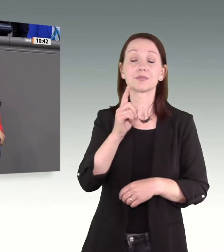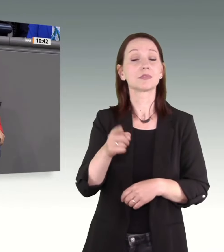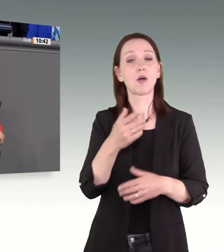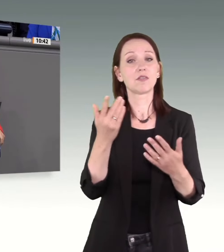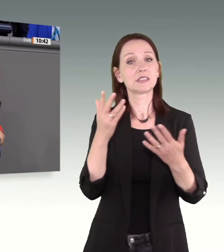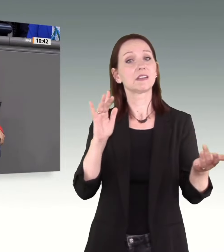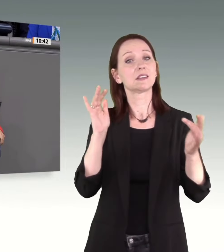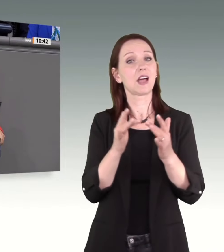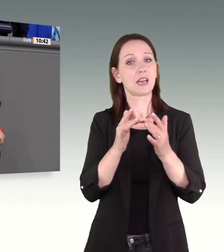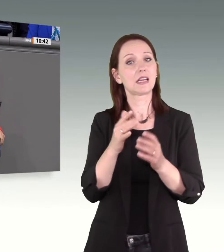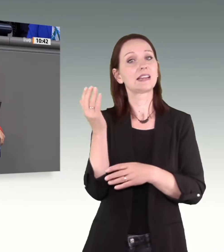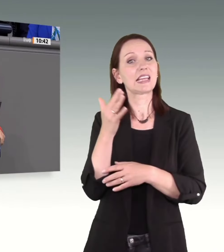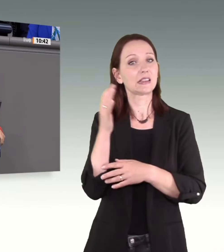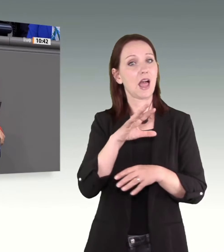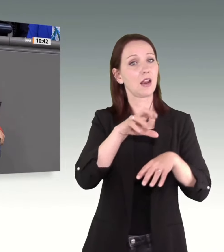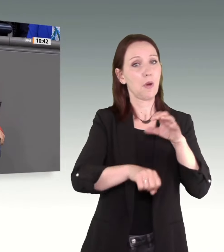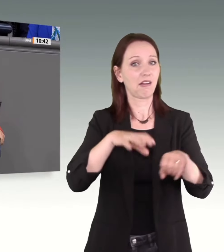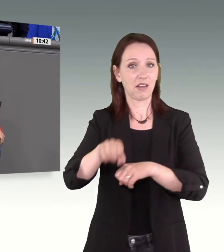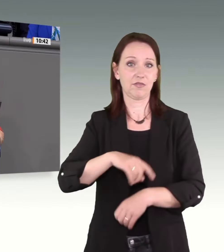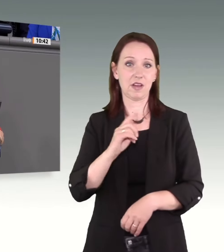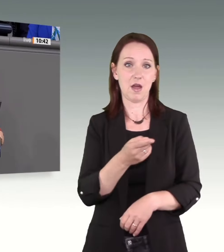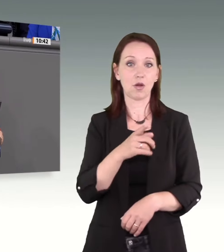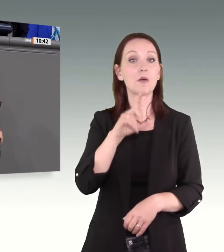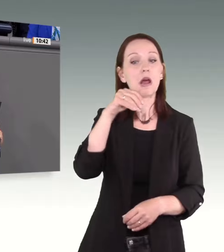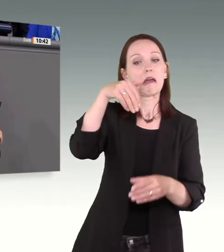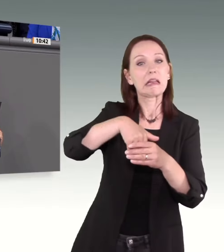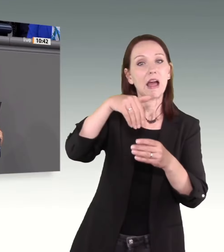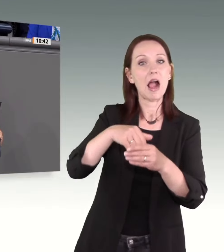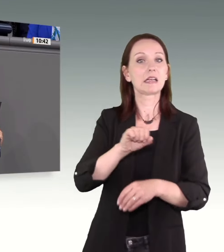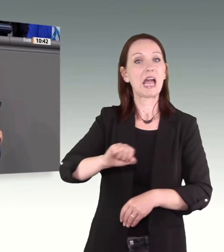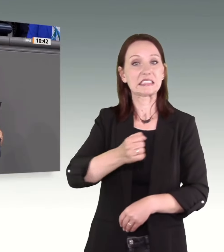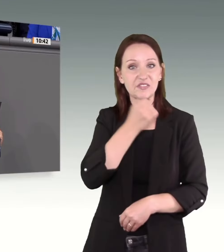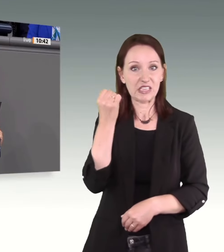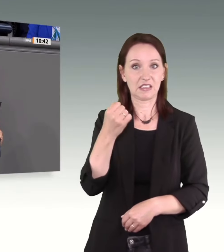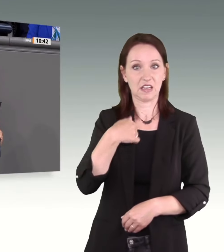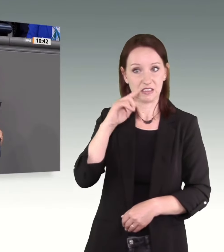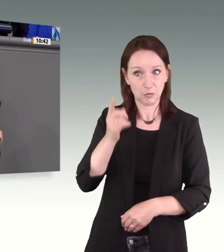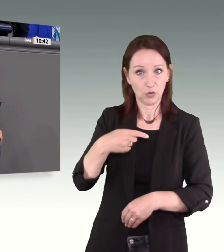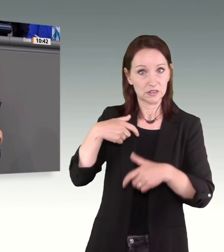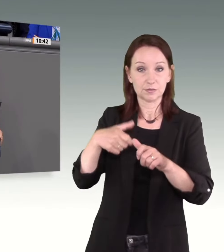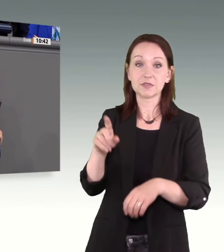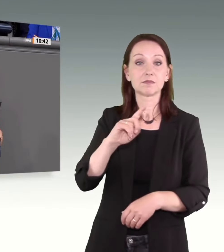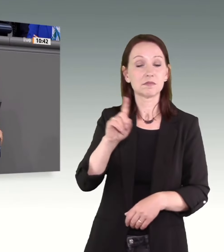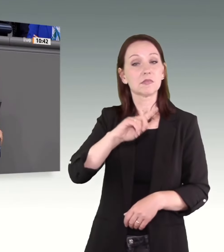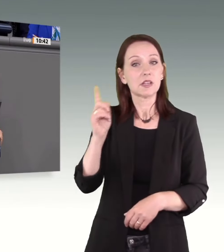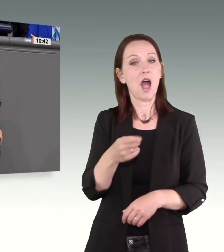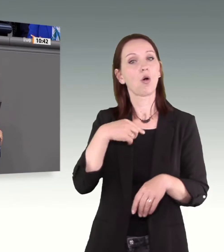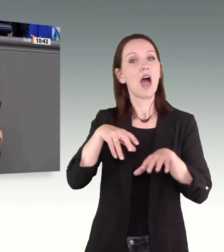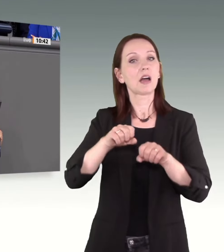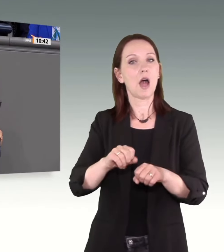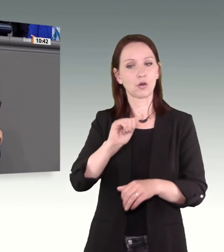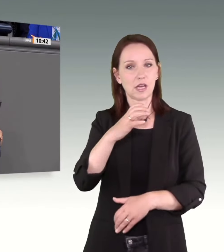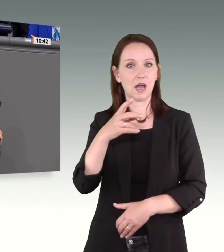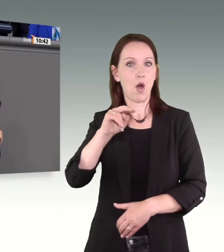Wir müssen nicht nur gegen einzelne rechtswidrige Inhalte vorgehen, sondern auch gegen ganze Accounts. Zur Durchsetzung des digitalen Gewaltschutzes